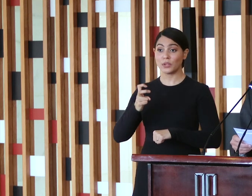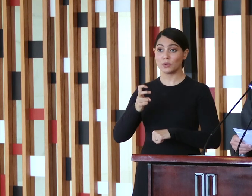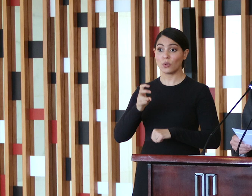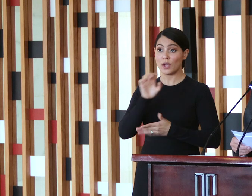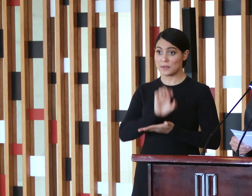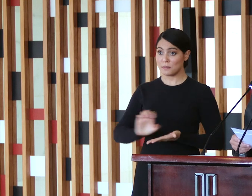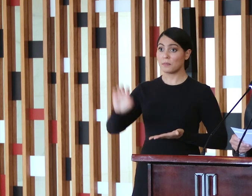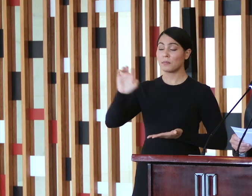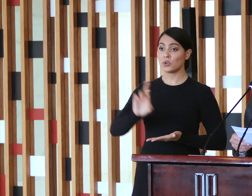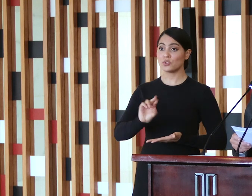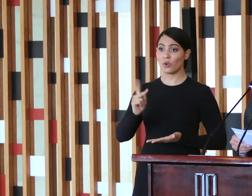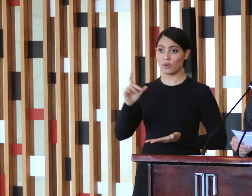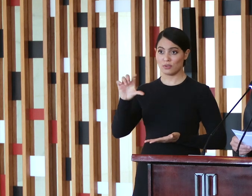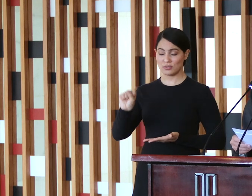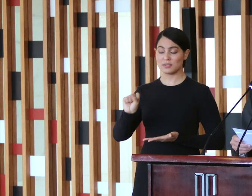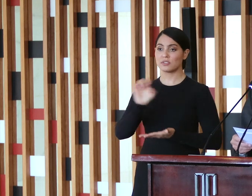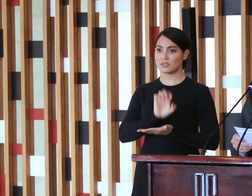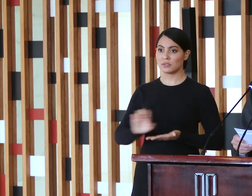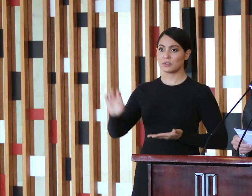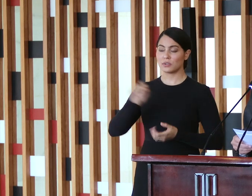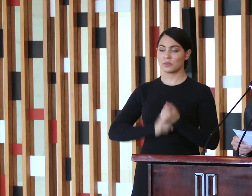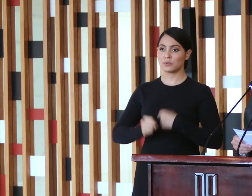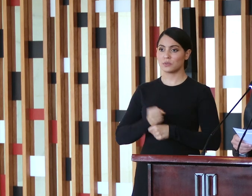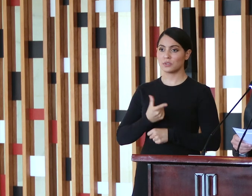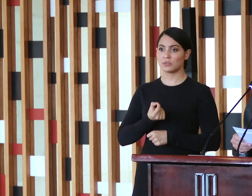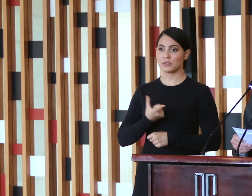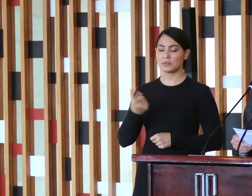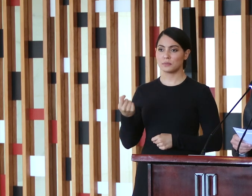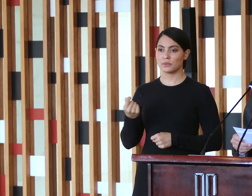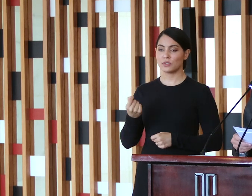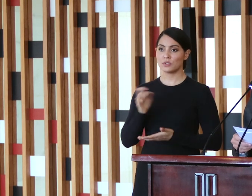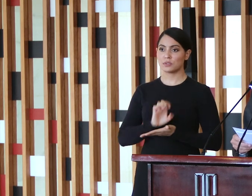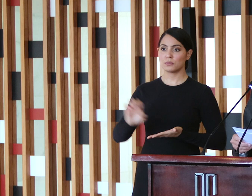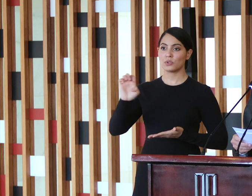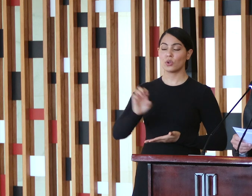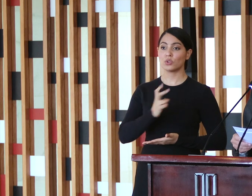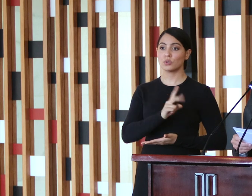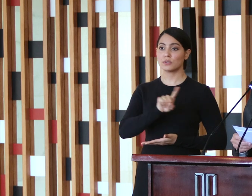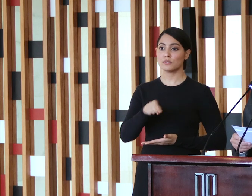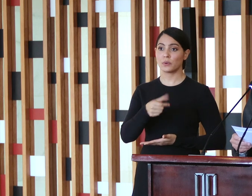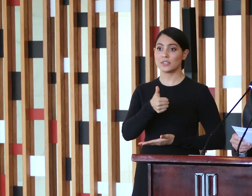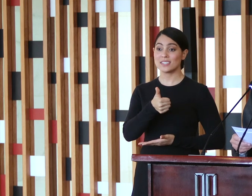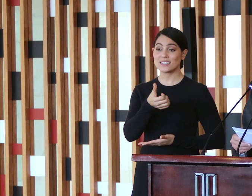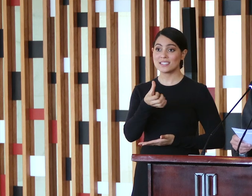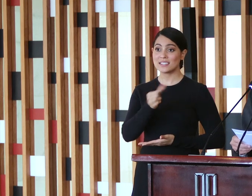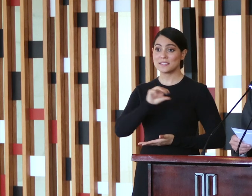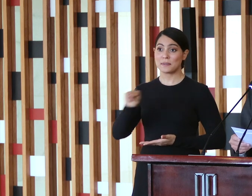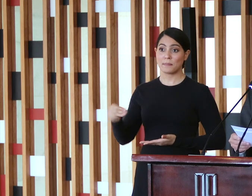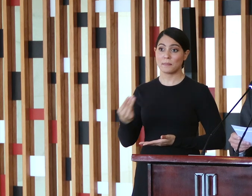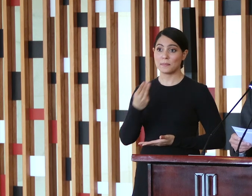ornamentais, tendo exportado em 2020 2,16 milhões de toneladas,